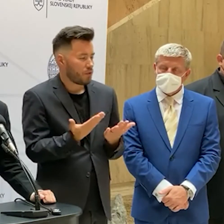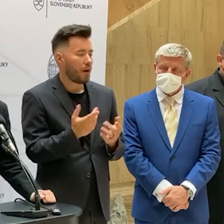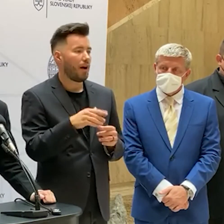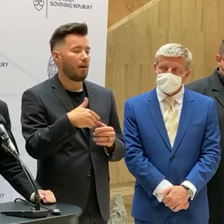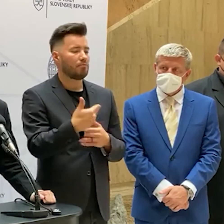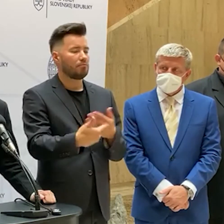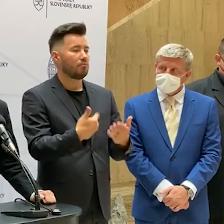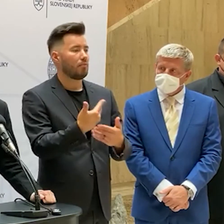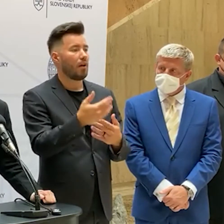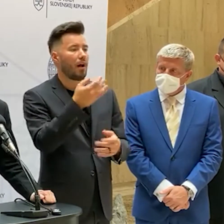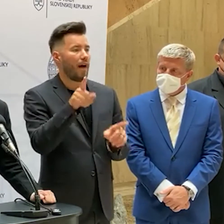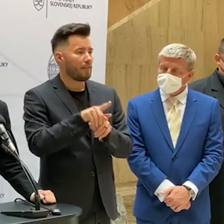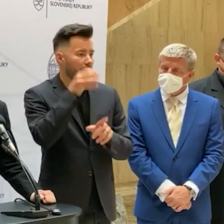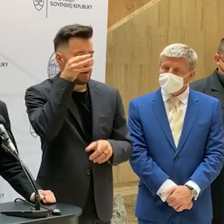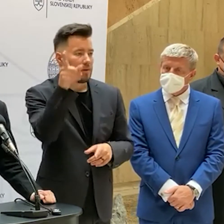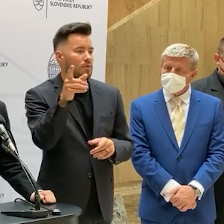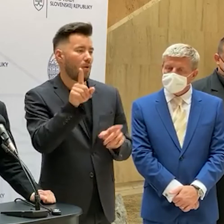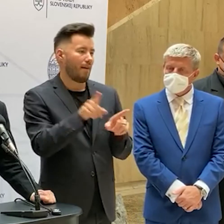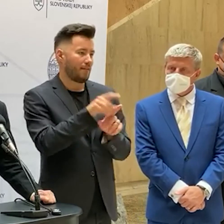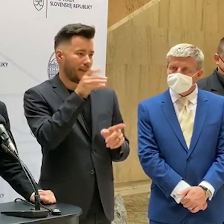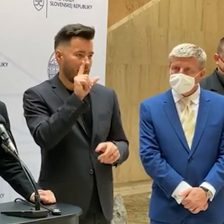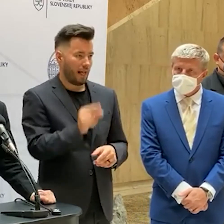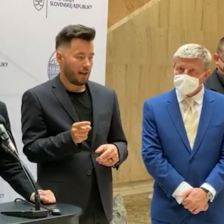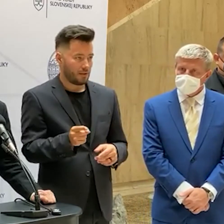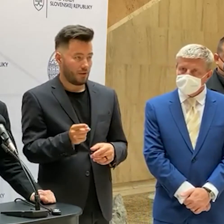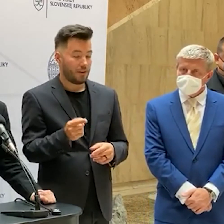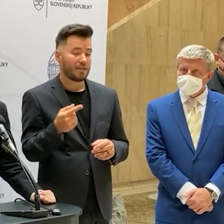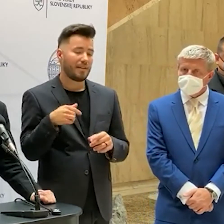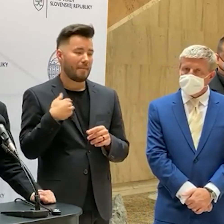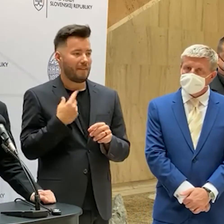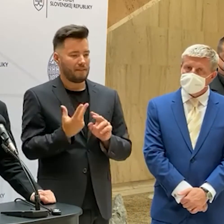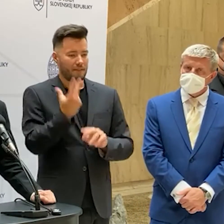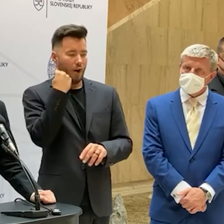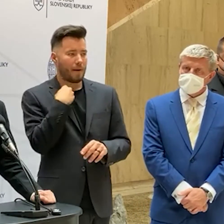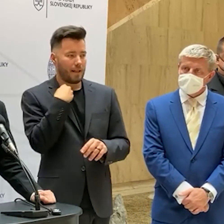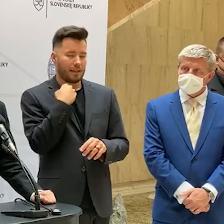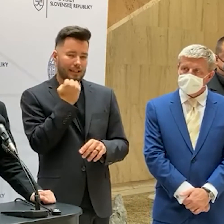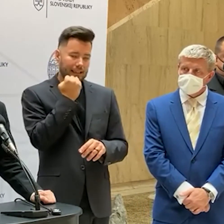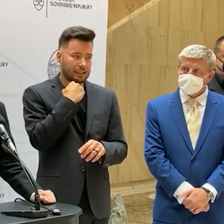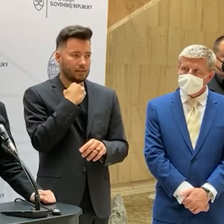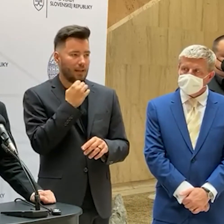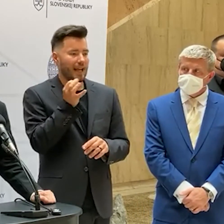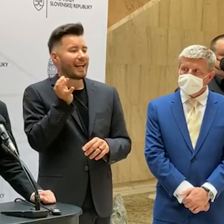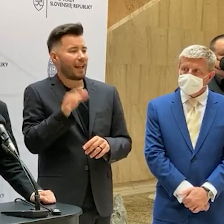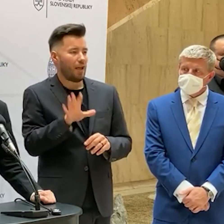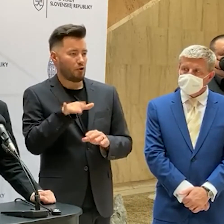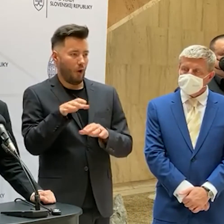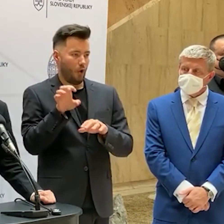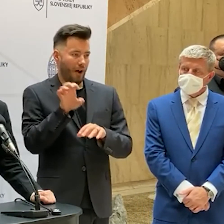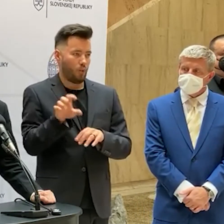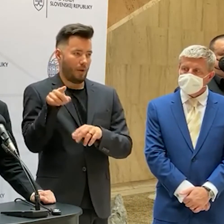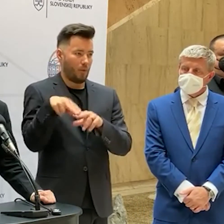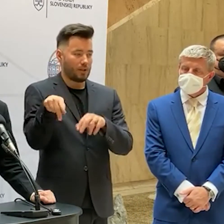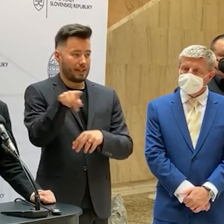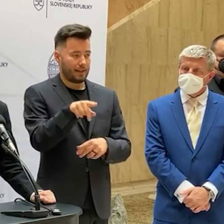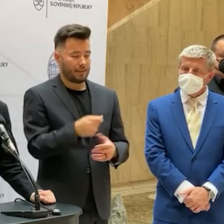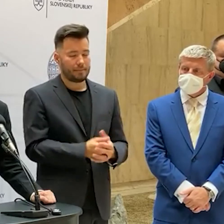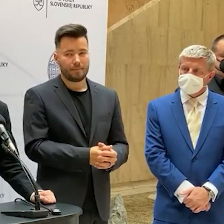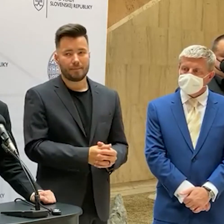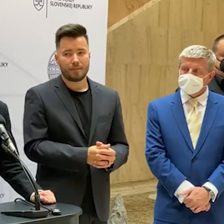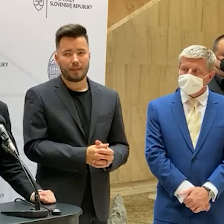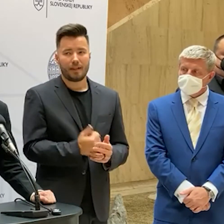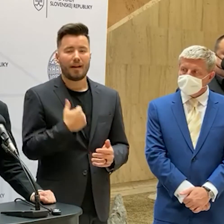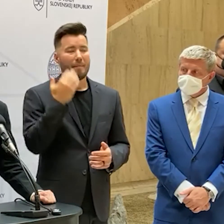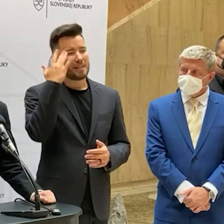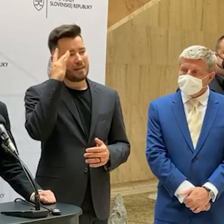Čiže to sa stalo. Boli sme v tomto prípade obozretnejší, ako zvyšok Európy, alebo tak trošku rýchlejší. No a mám taký dojem, že toto